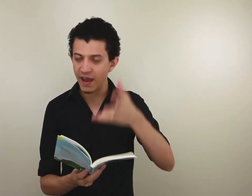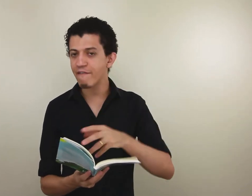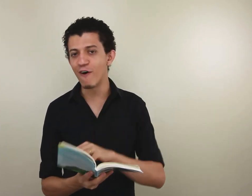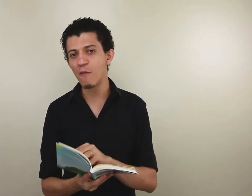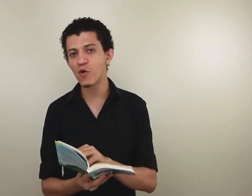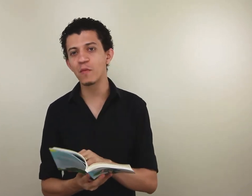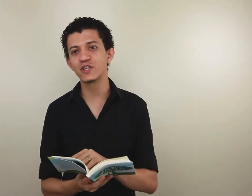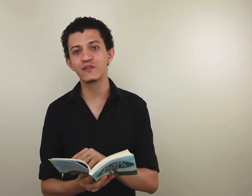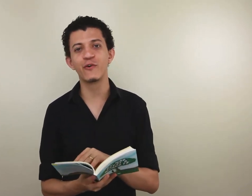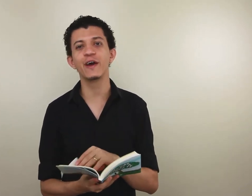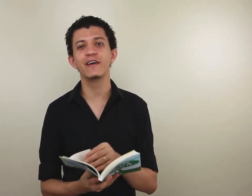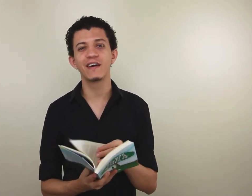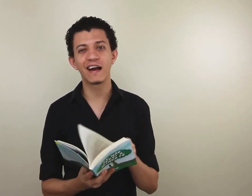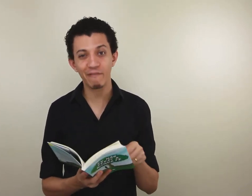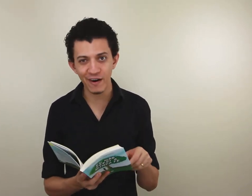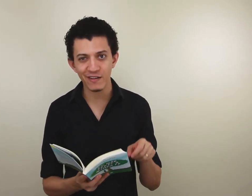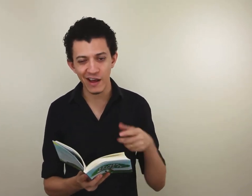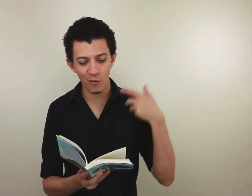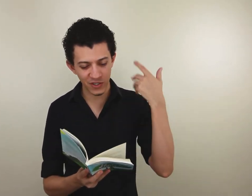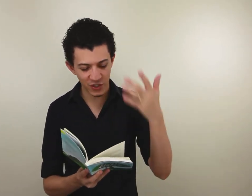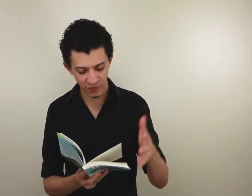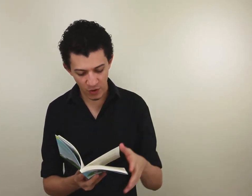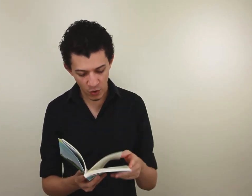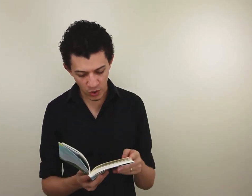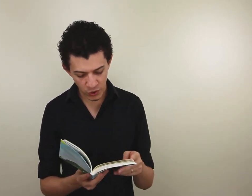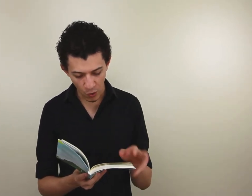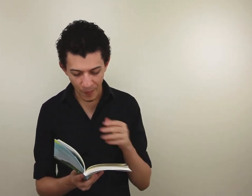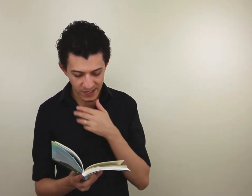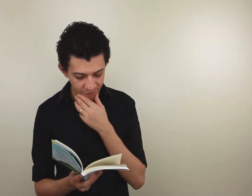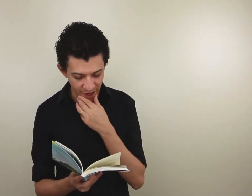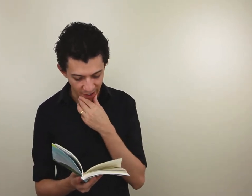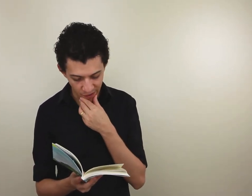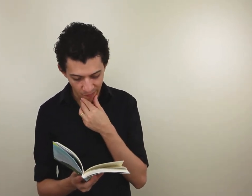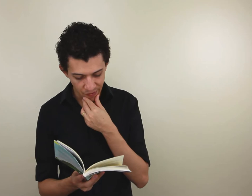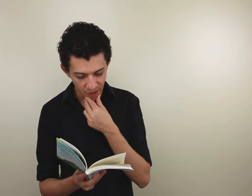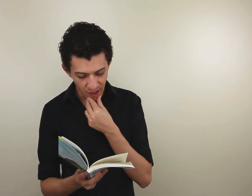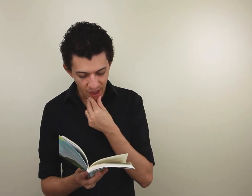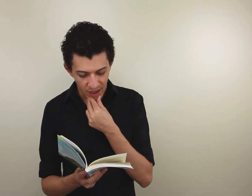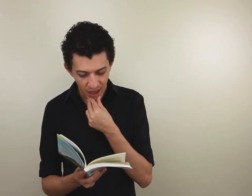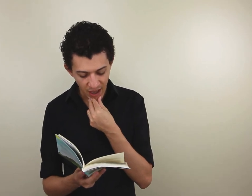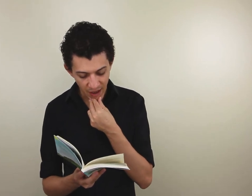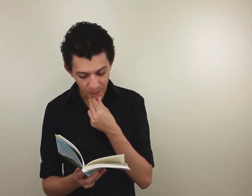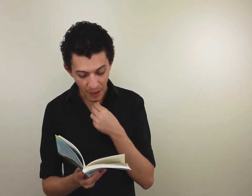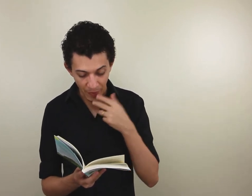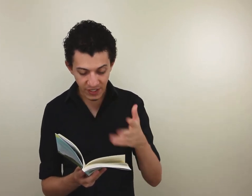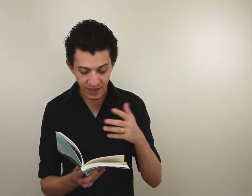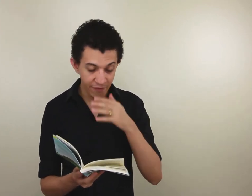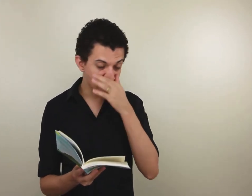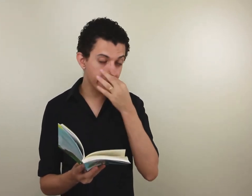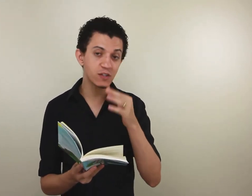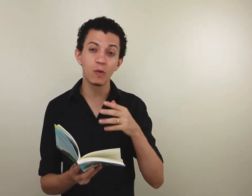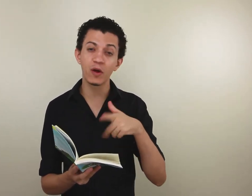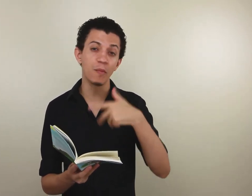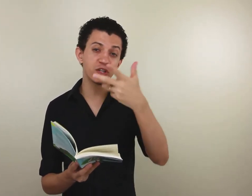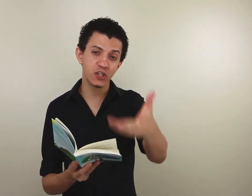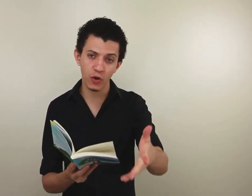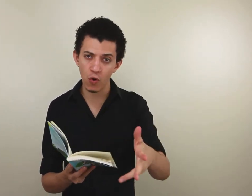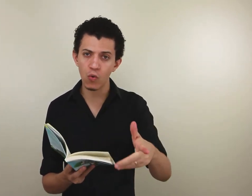vem a forma como a gente foi cavando, né? Como a gente continuou perseverando. Depois de aqui, você vai descobrir como a gente criou o